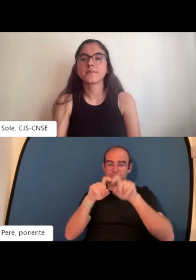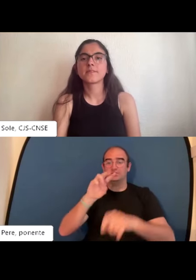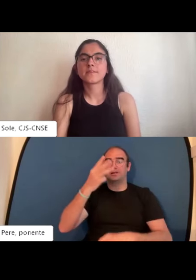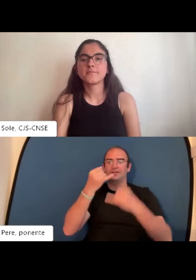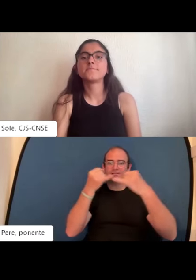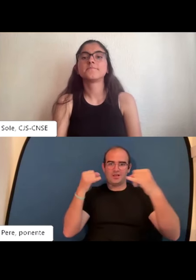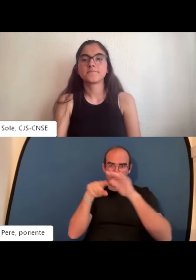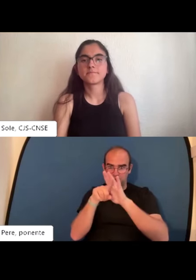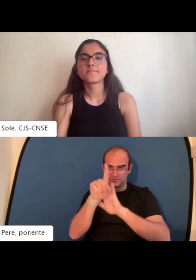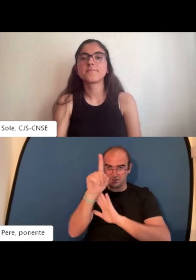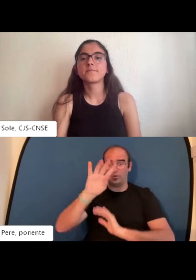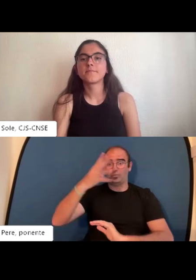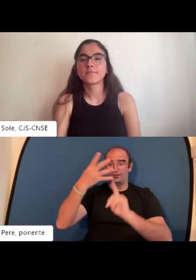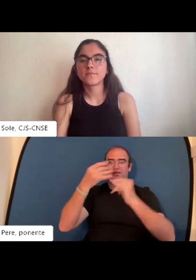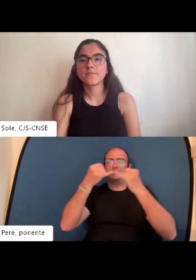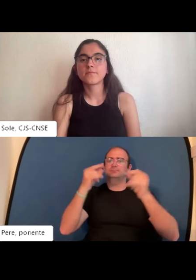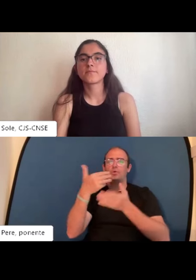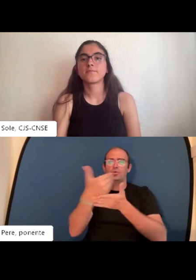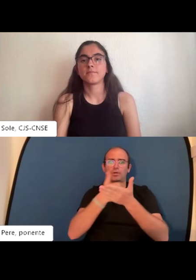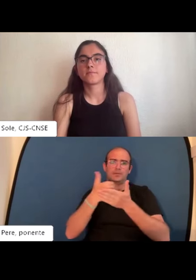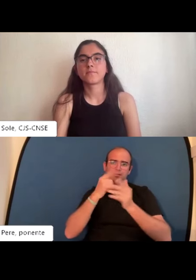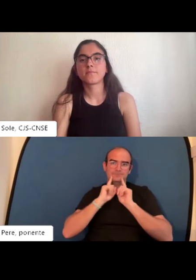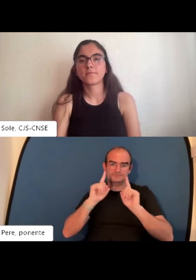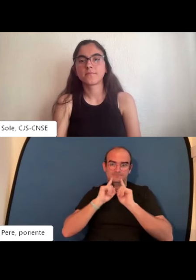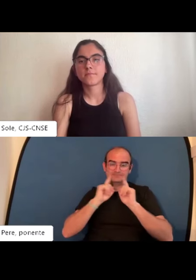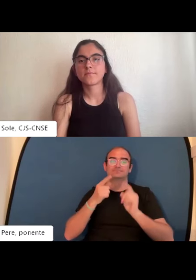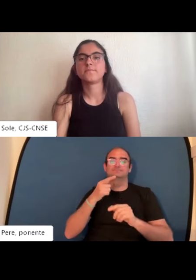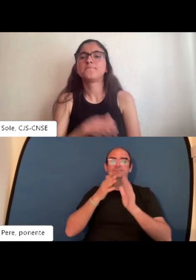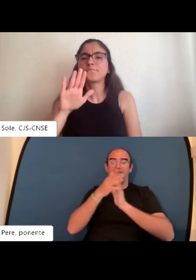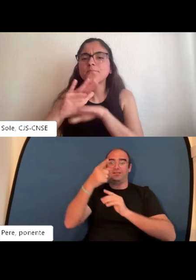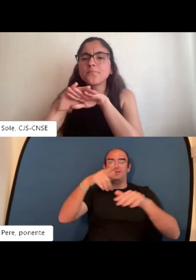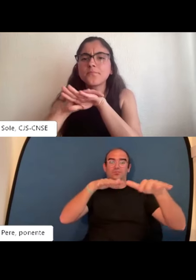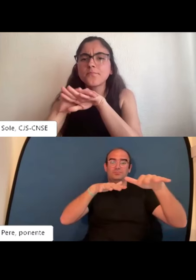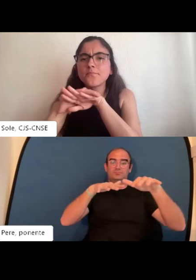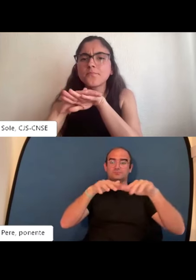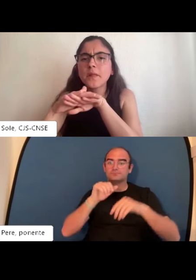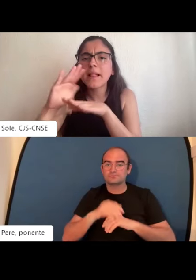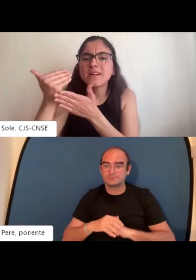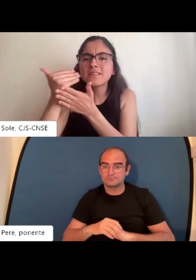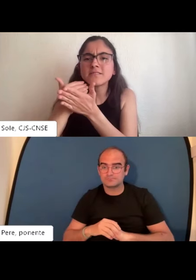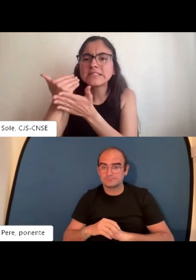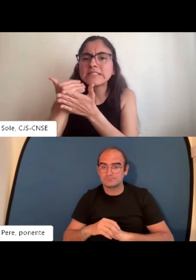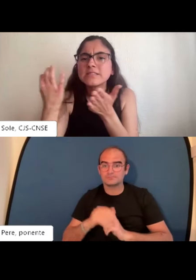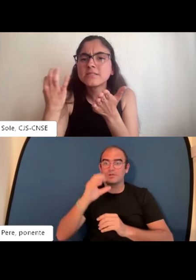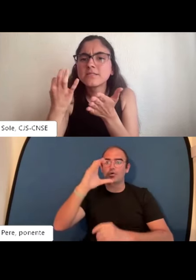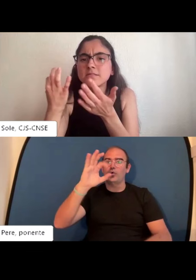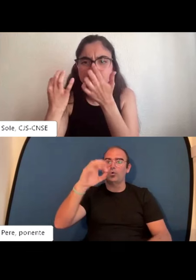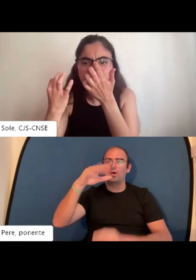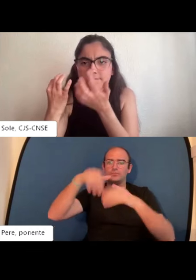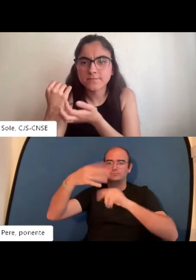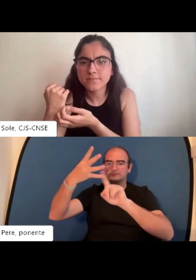mismo. Como veis, aquí hay como un mapa del metro con diferentes líneas que habla acerca de...